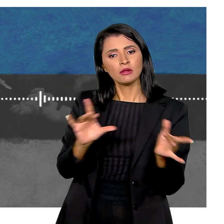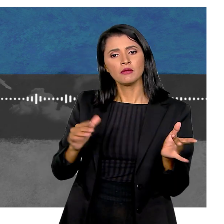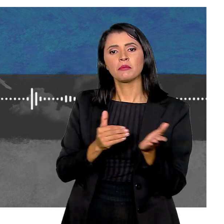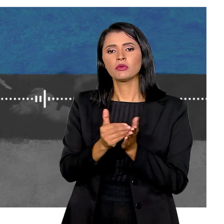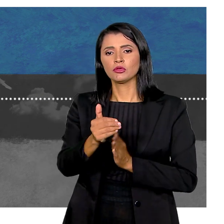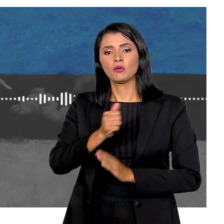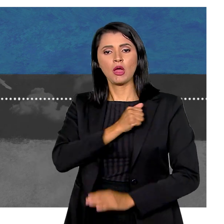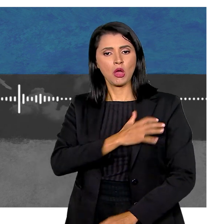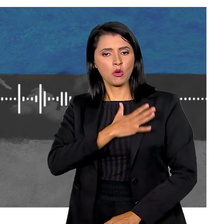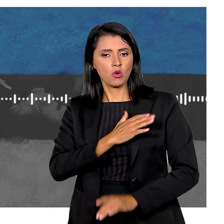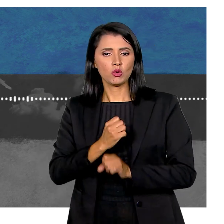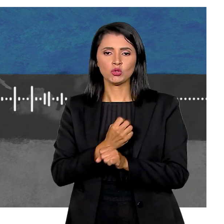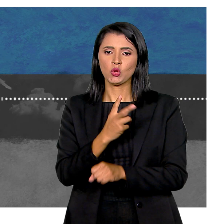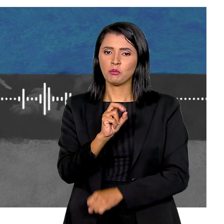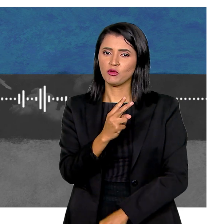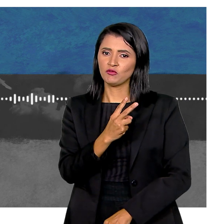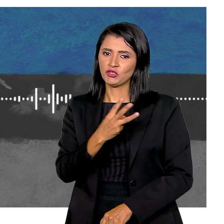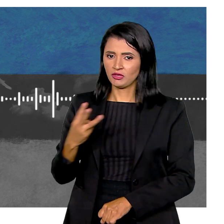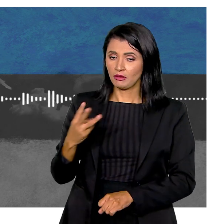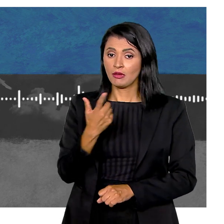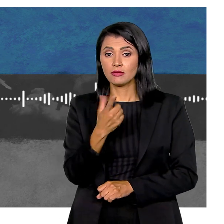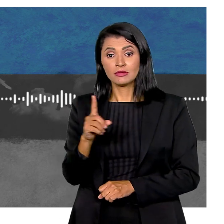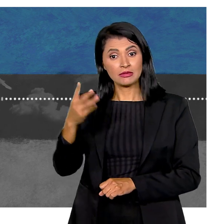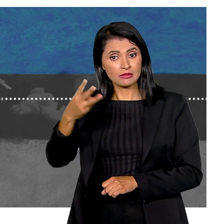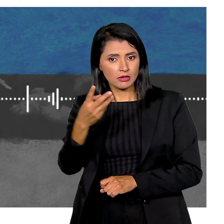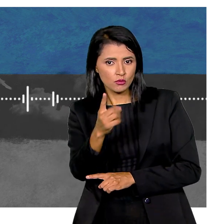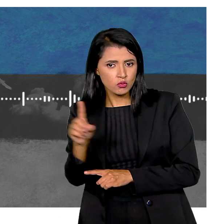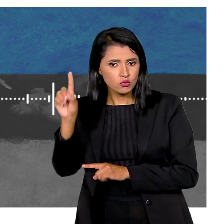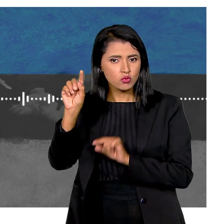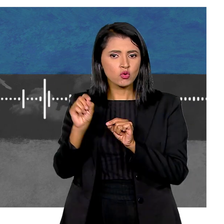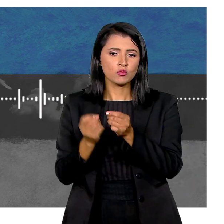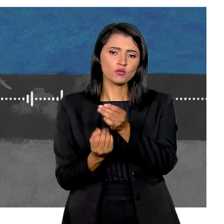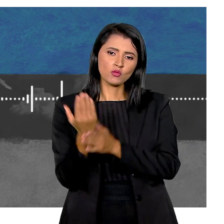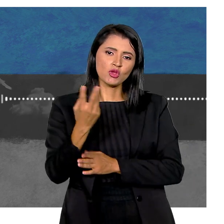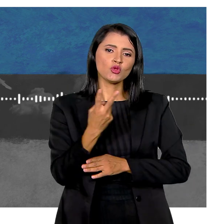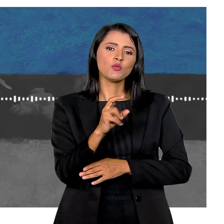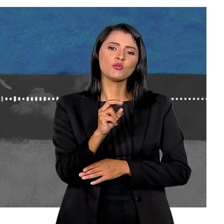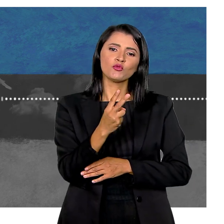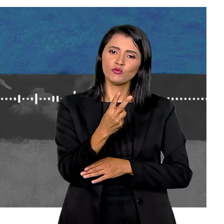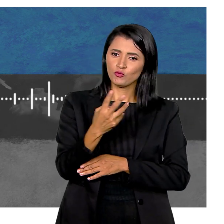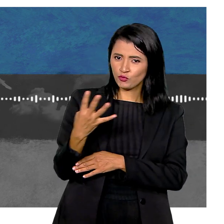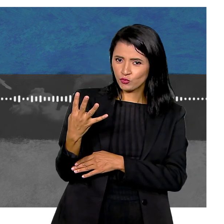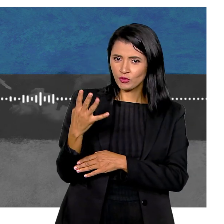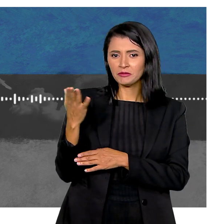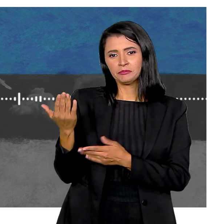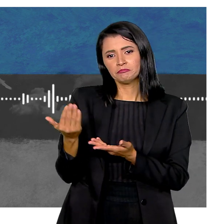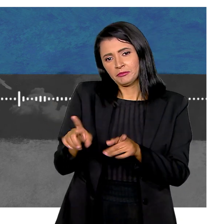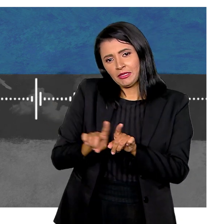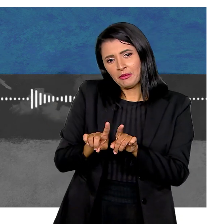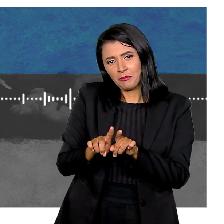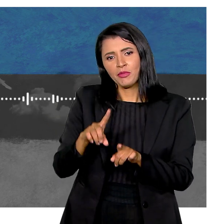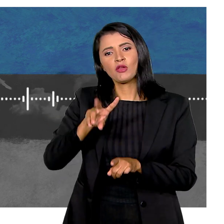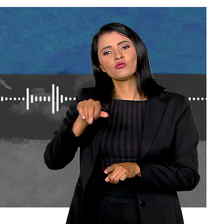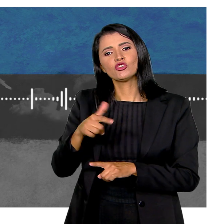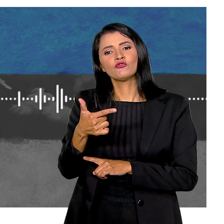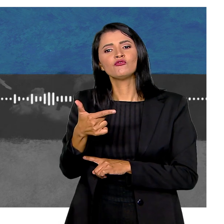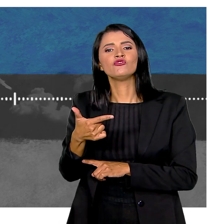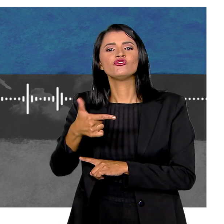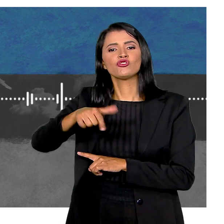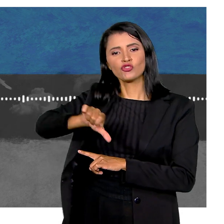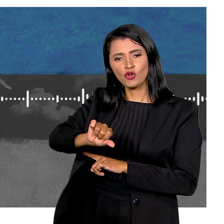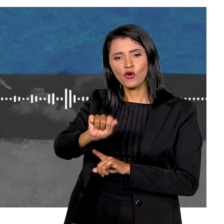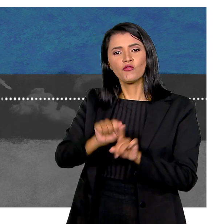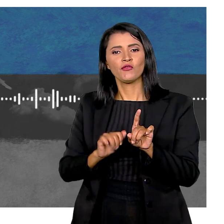a partir de agosto de 2023 Já a terceira e última temporada surgirá em 2024 Ao lado do dia 29 de